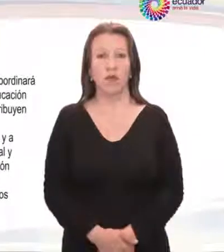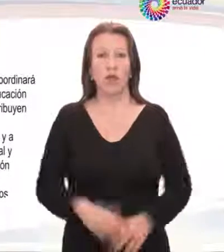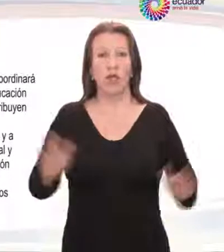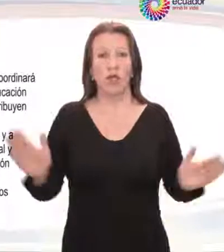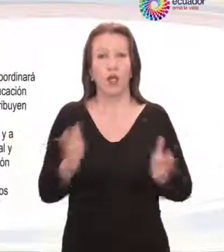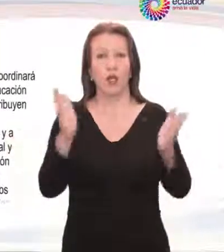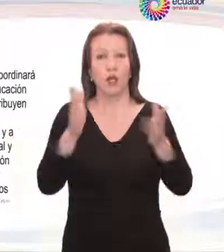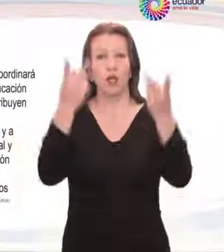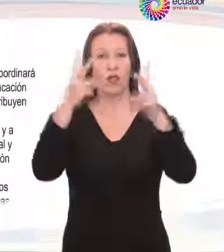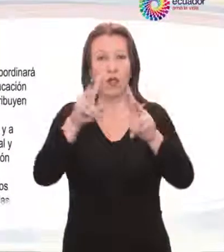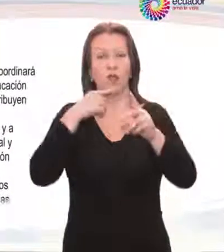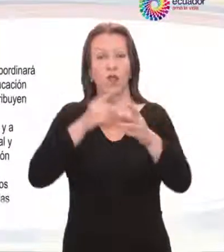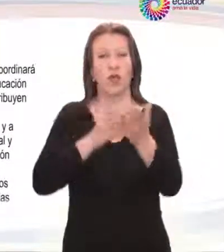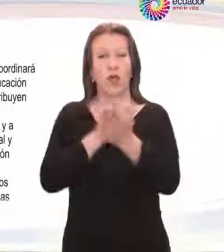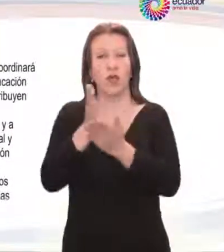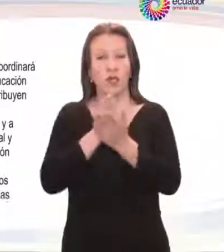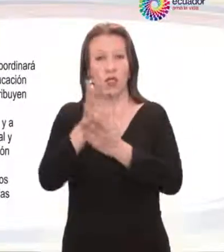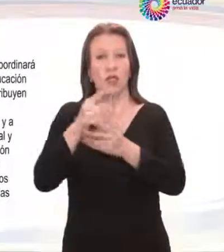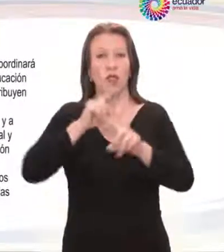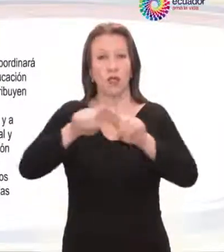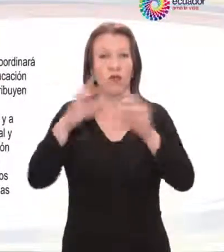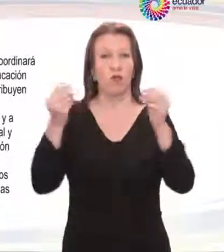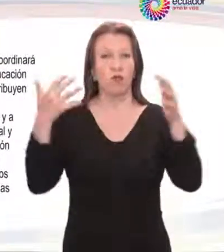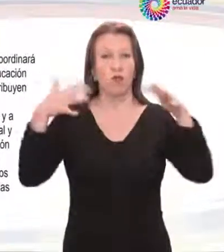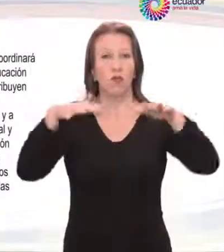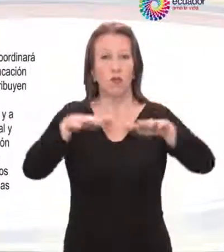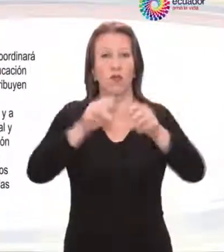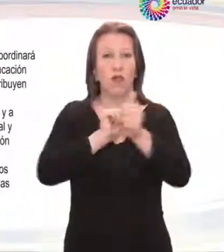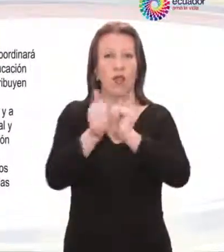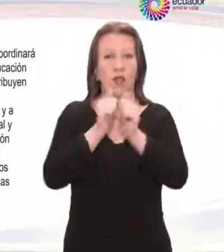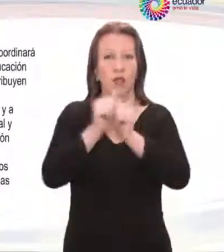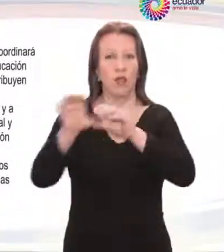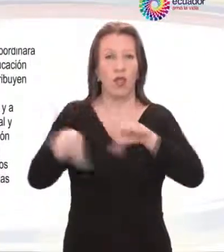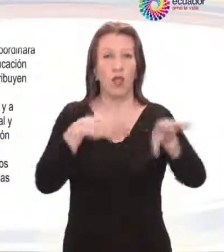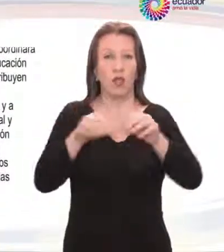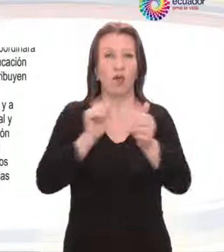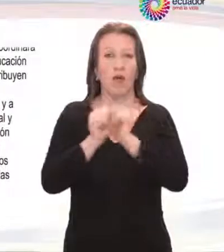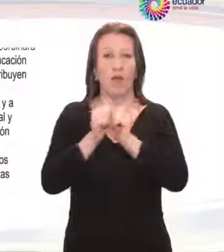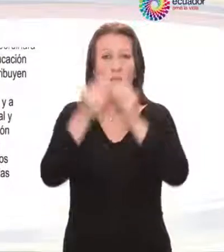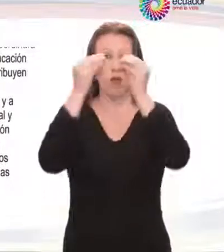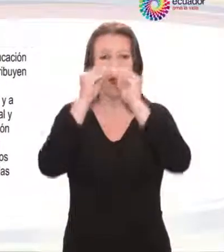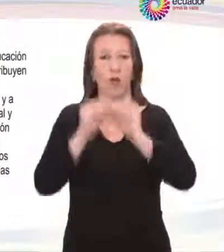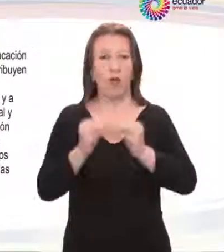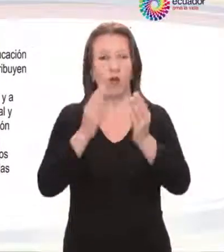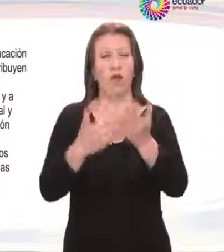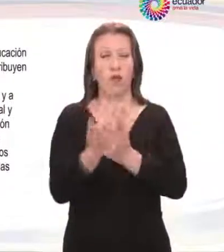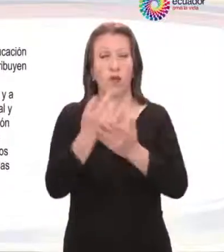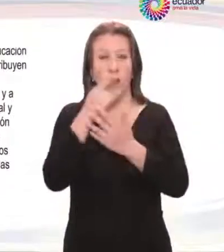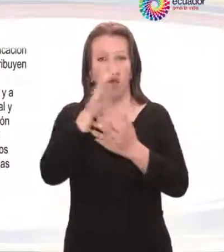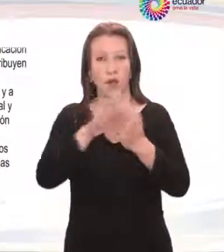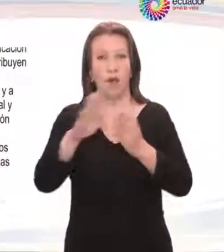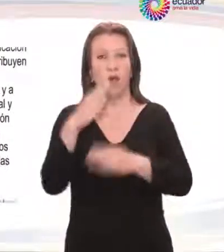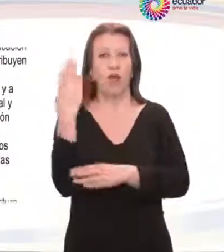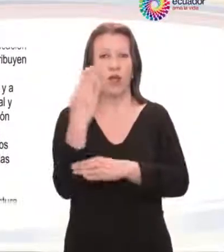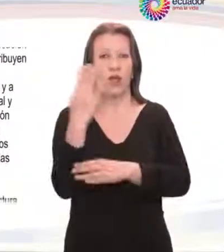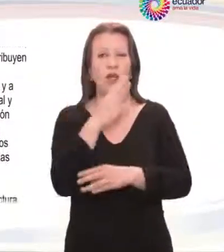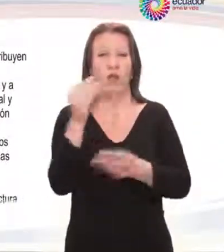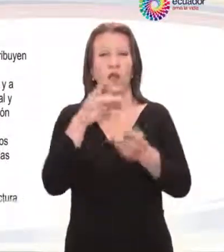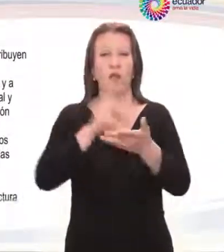impulsará el acceso masivo al deporte y las actividades deportivas a nivel formativo, barrial y parroquial.